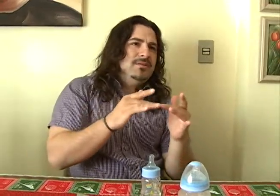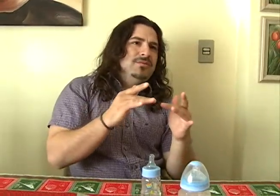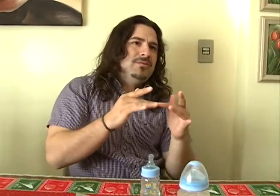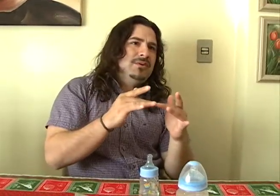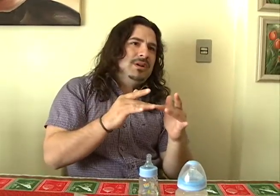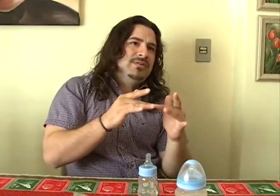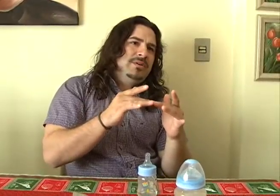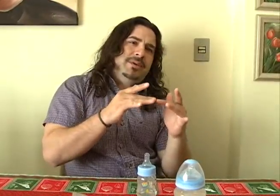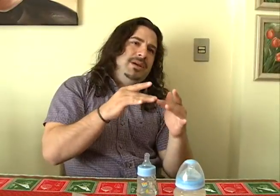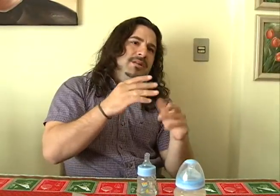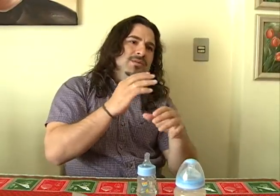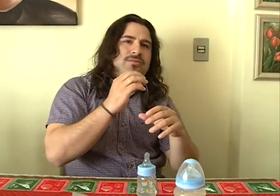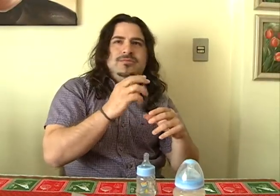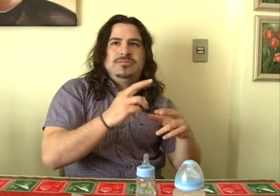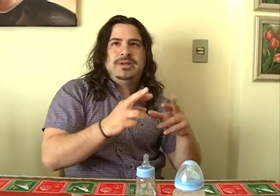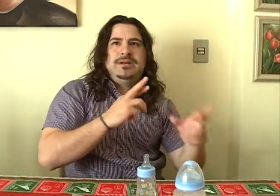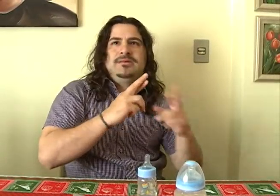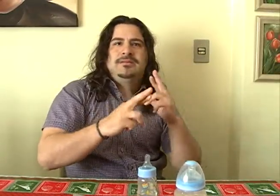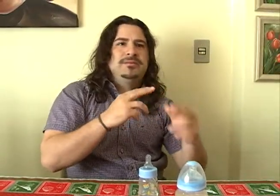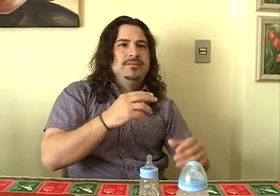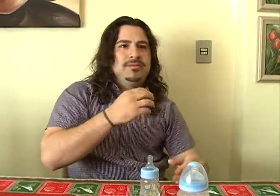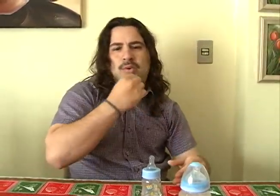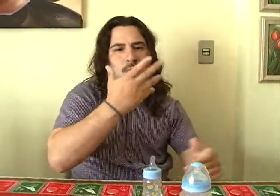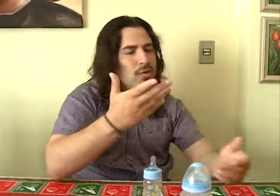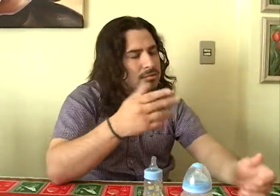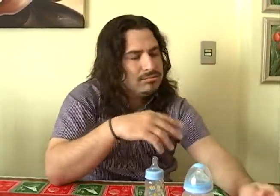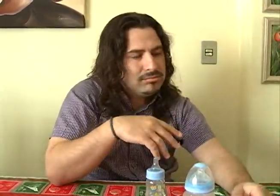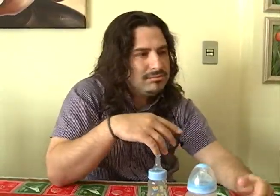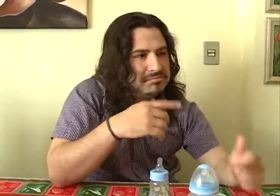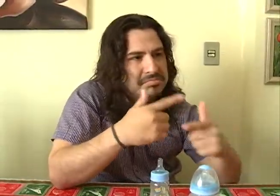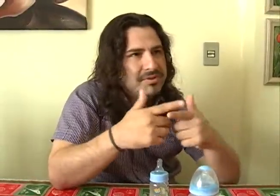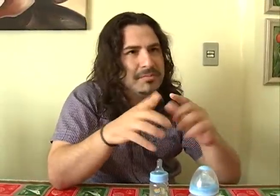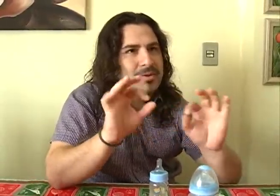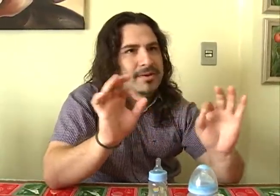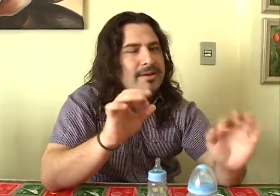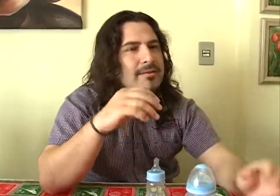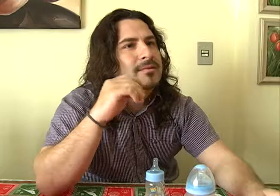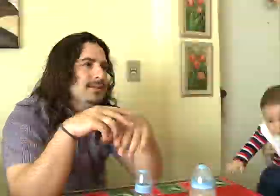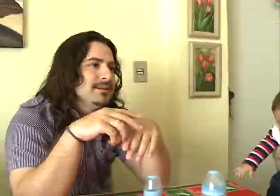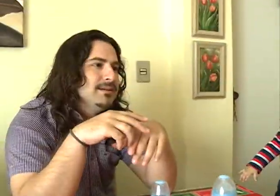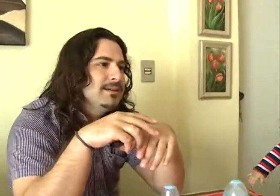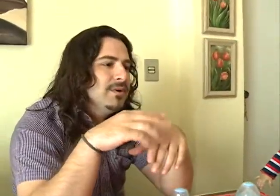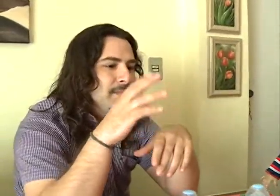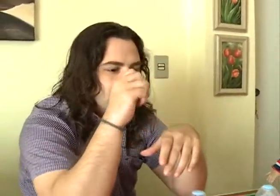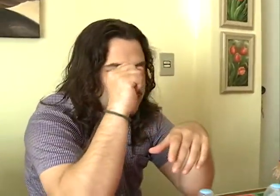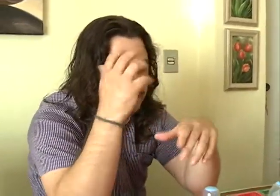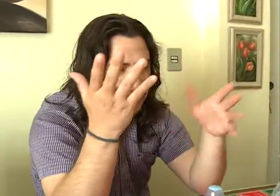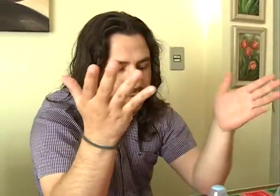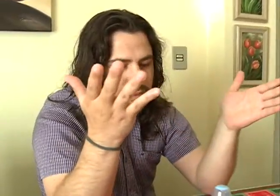um relacionamento, né? Boa, sem problema nenhum. Eu aprendi muito